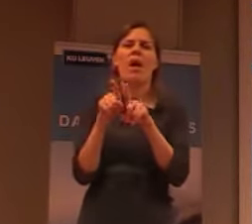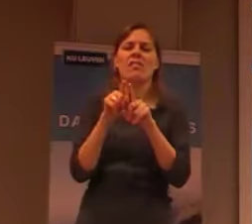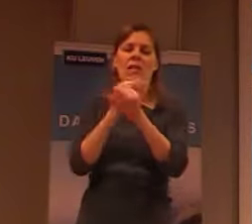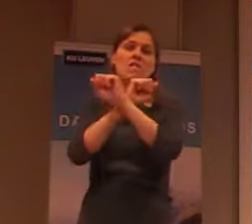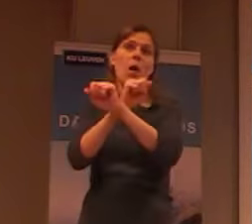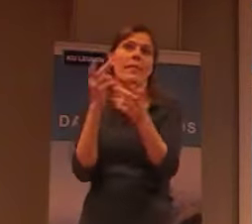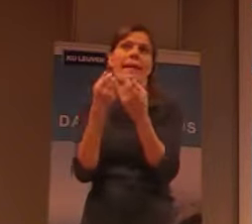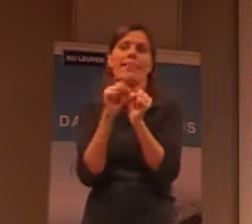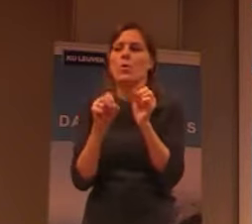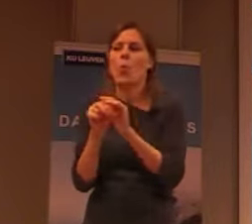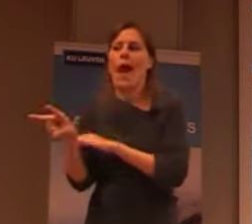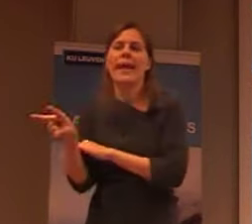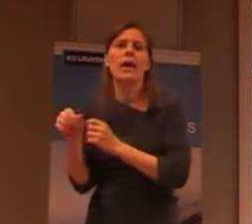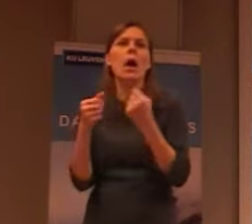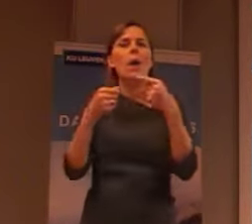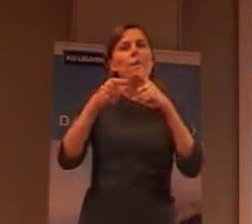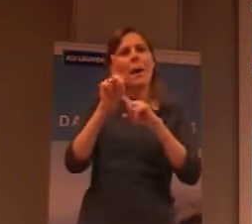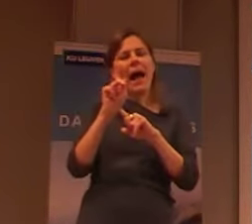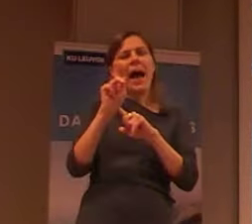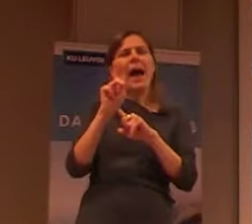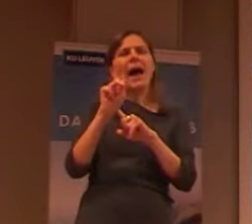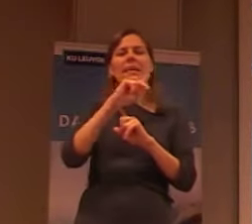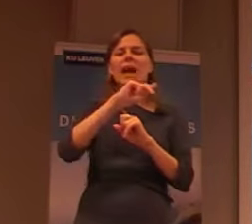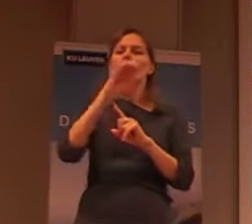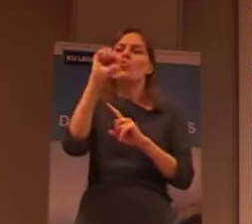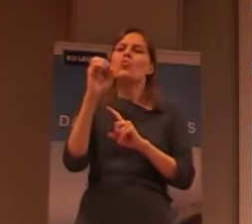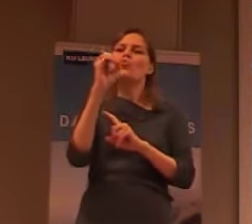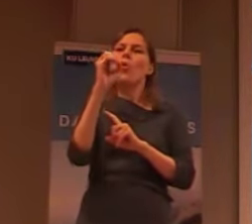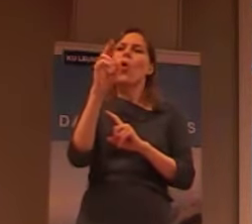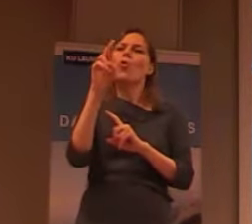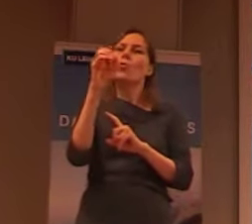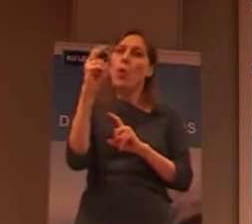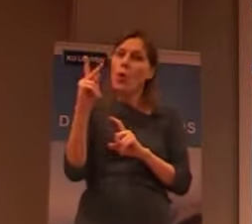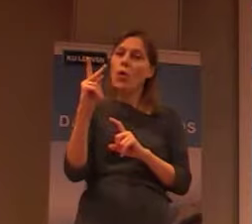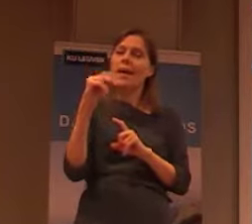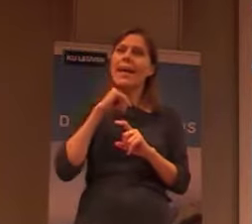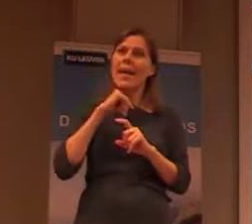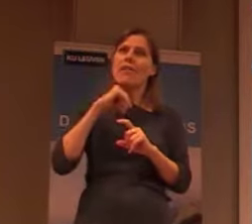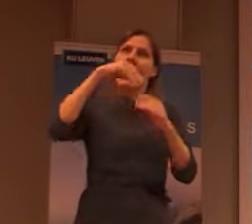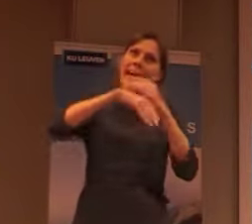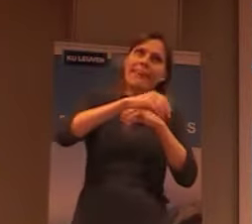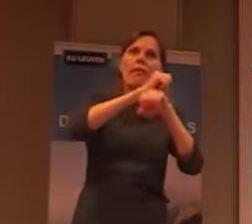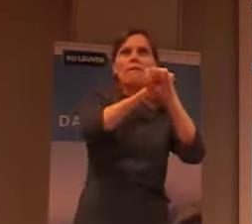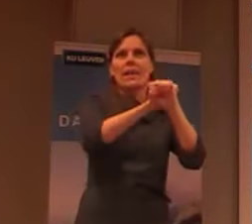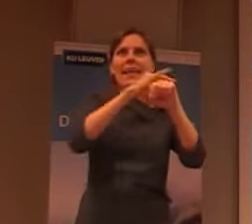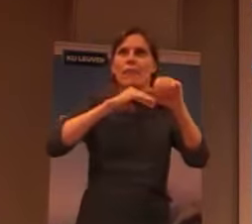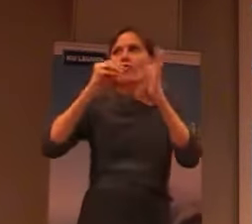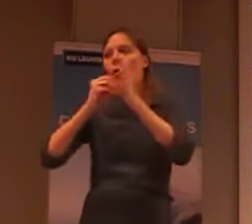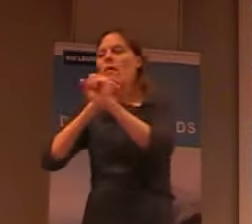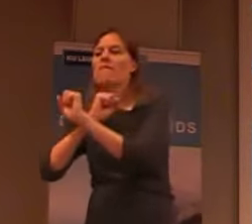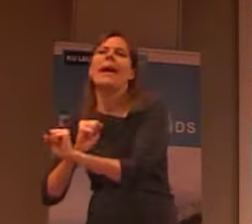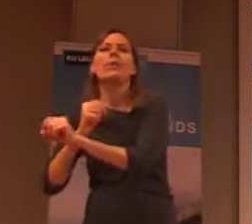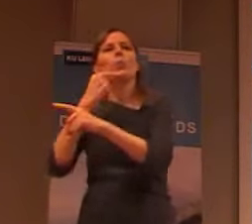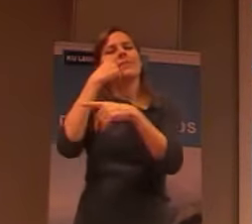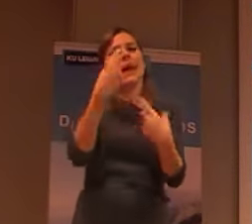er eigenlijk niet weg. Maar in Sorok Island was er zelfs een gevangenis, binnen een gevangenis zou je kunnen zeggen. Dus